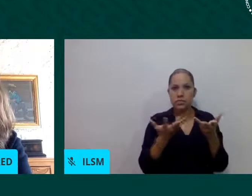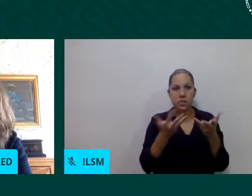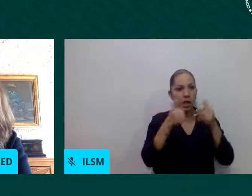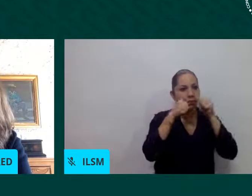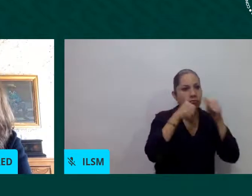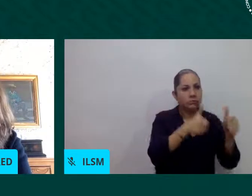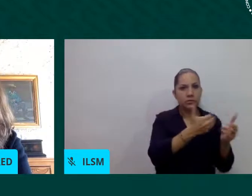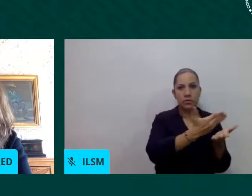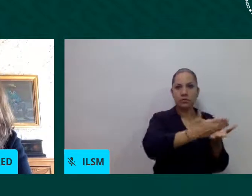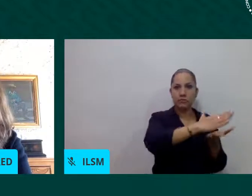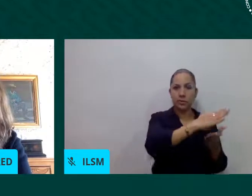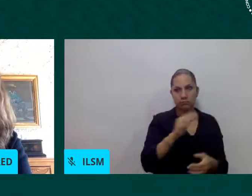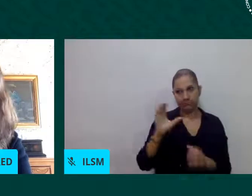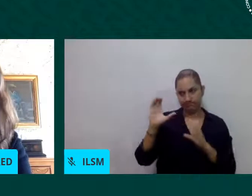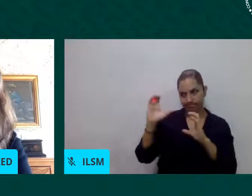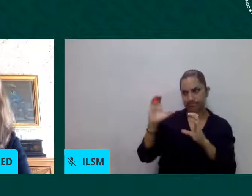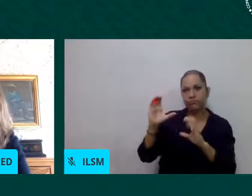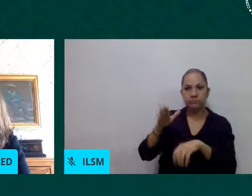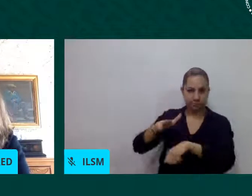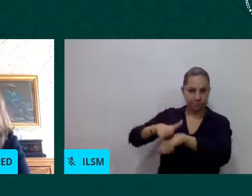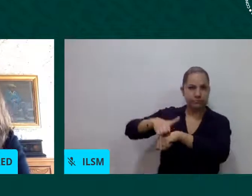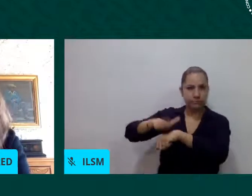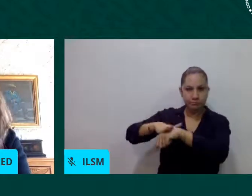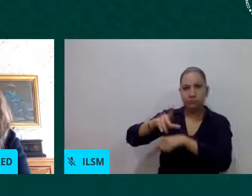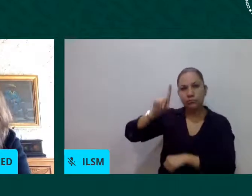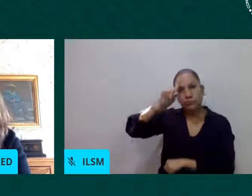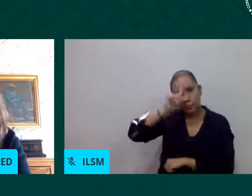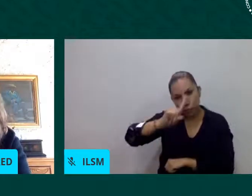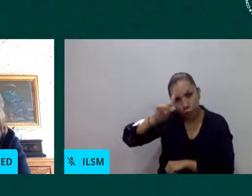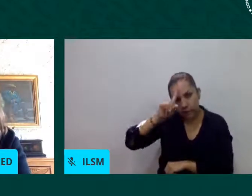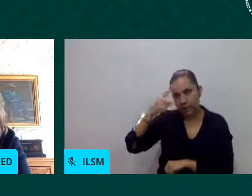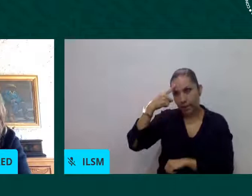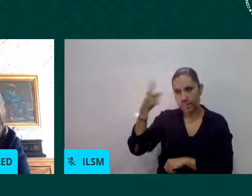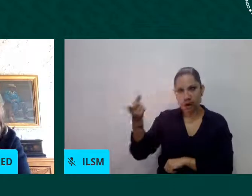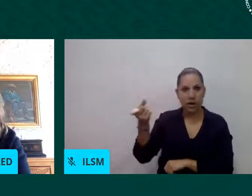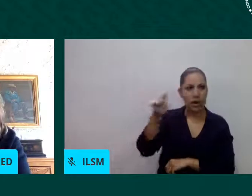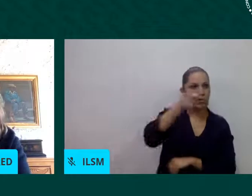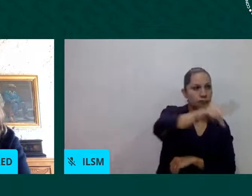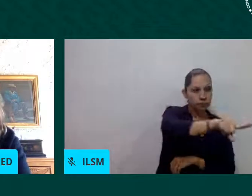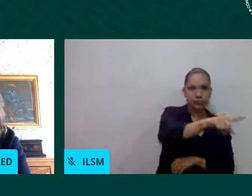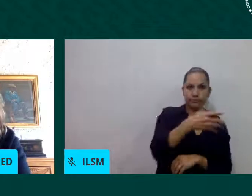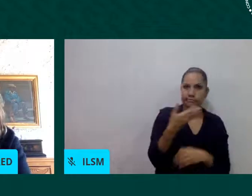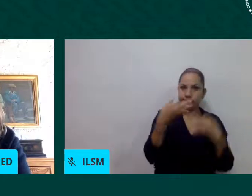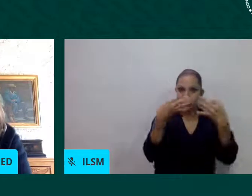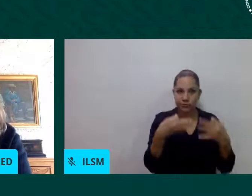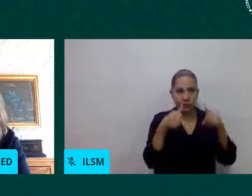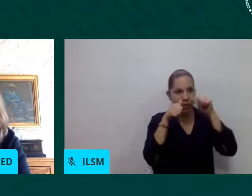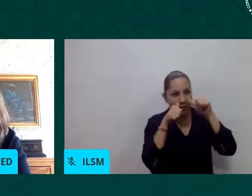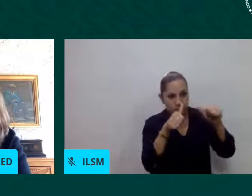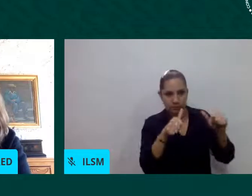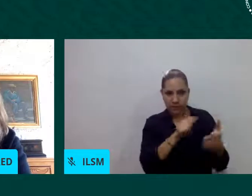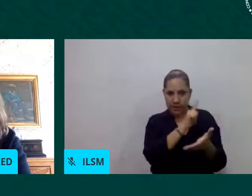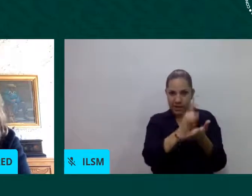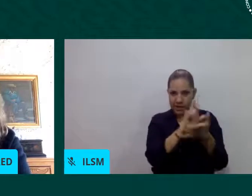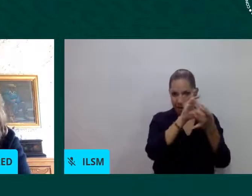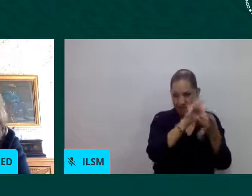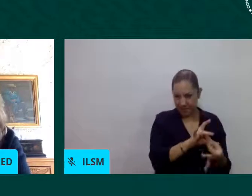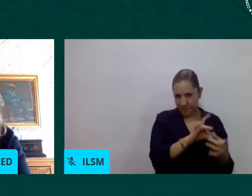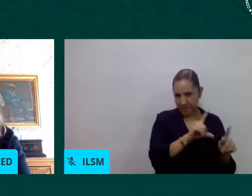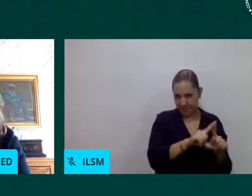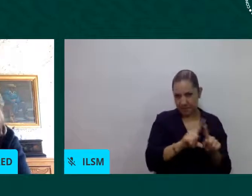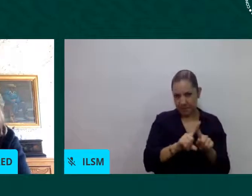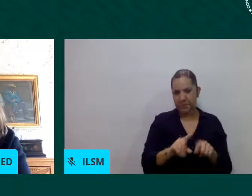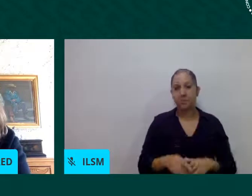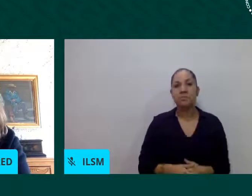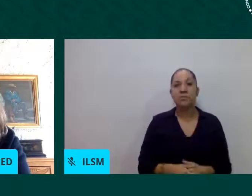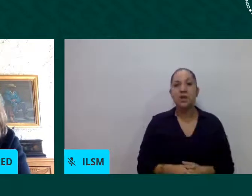para para su adecuación normativa y bueno concretamente el tema de la de la violencia y de la estigmatización voy a